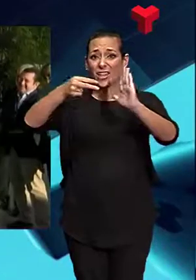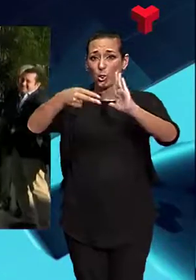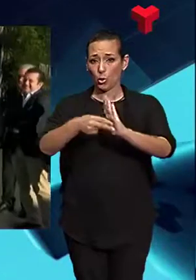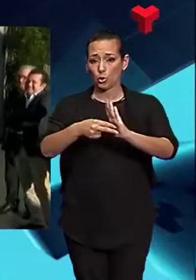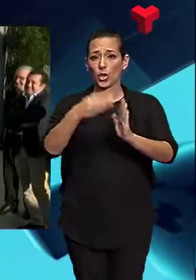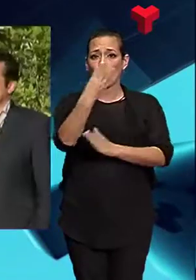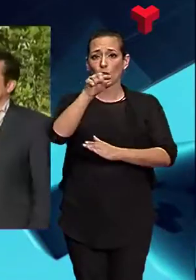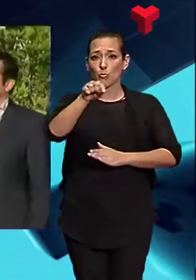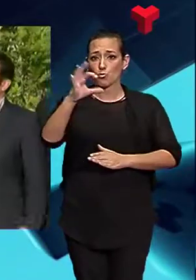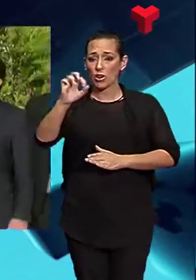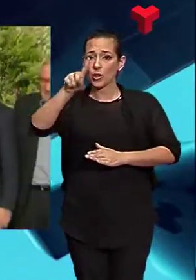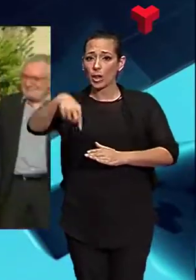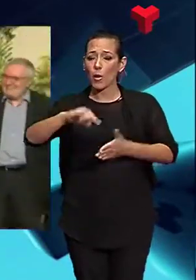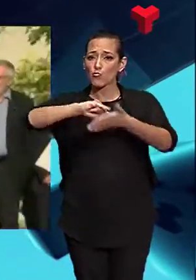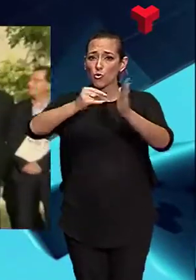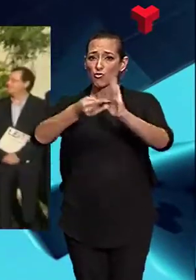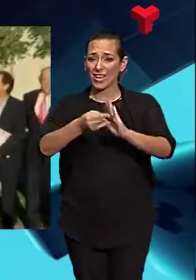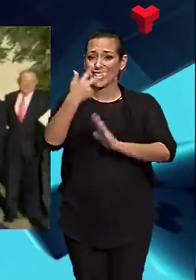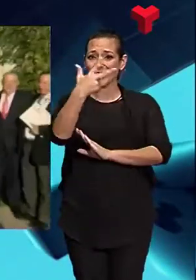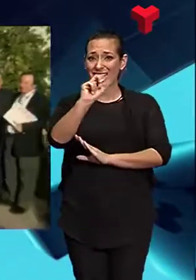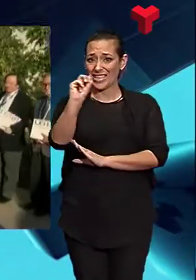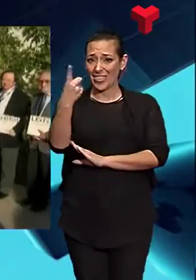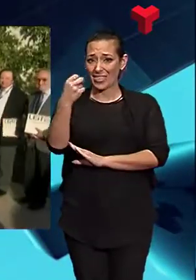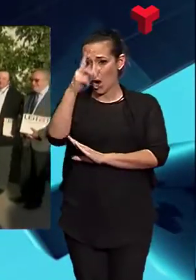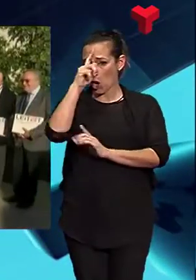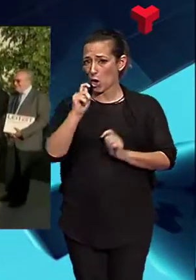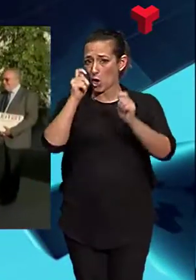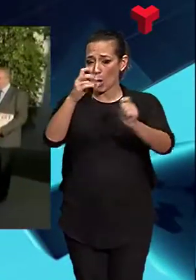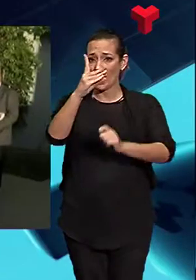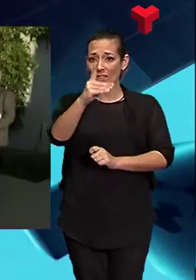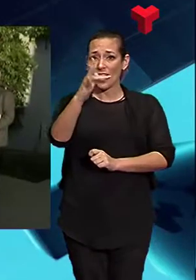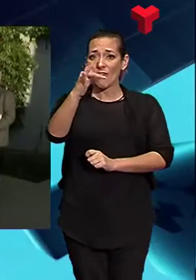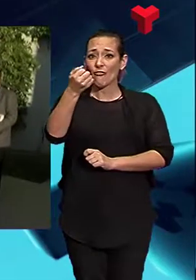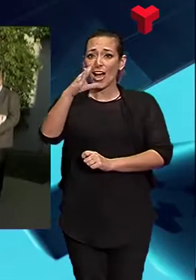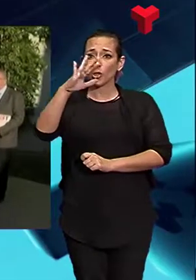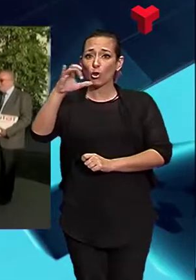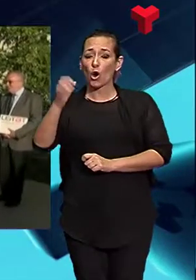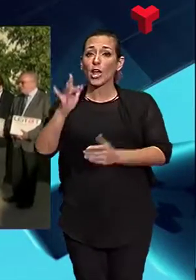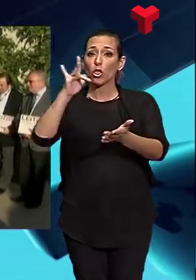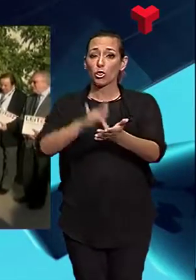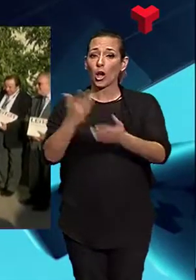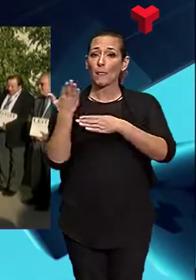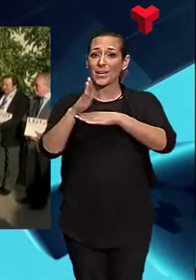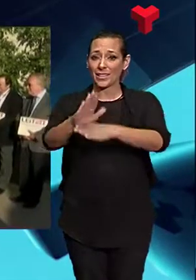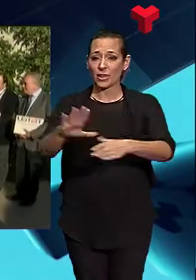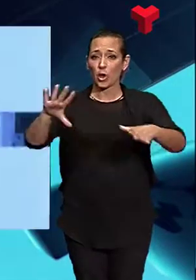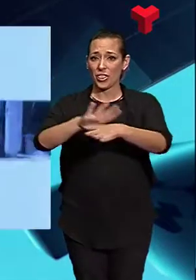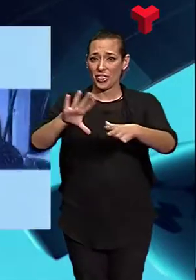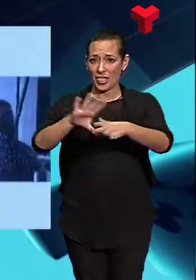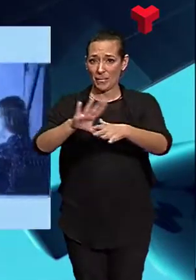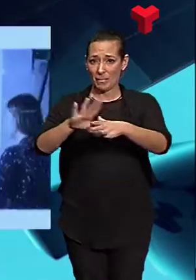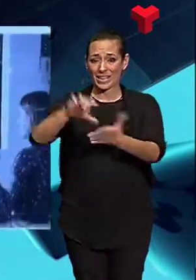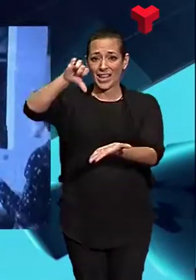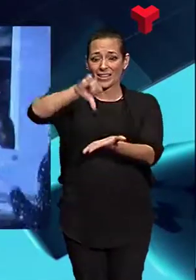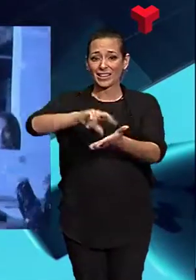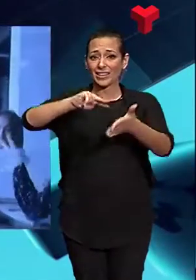projectes 3D. Es diu The Factory i n'han fet la presentació pública aquest dimarts a les instal·lacions del Centre Tecnològic a Terrassa. El